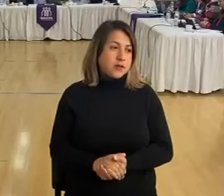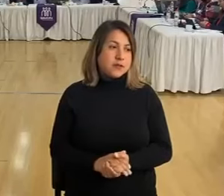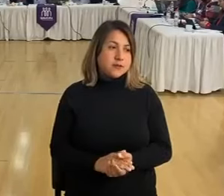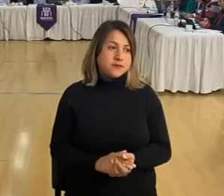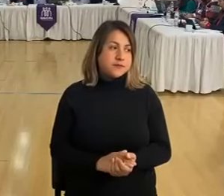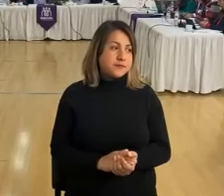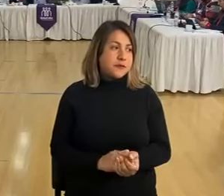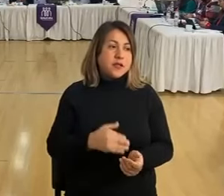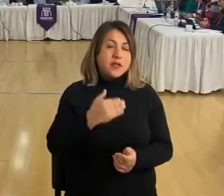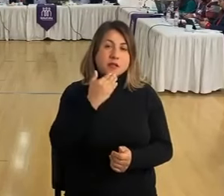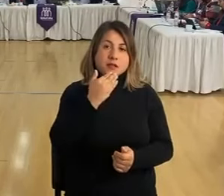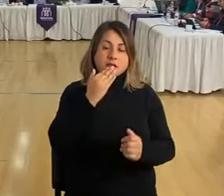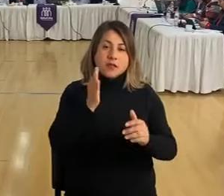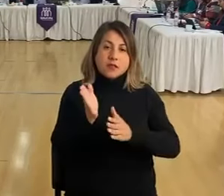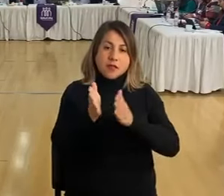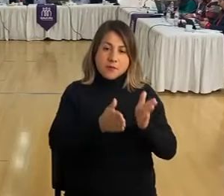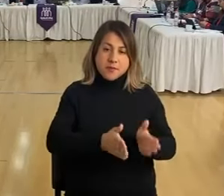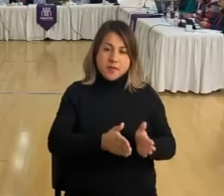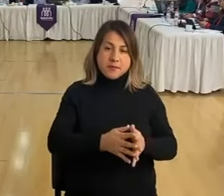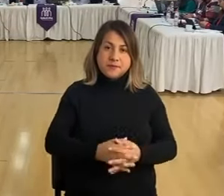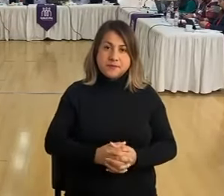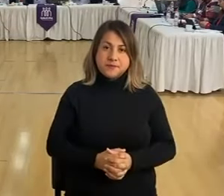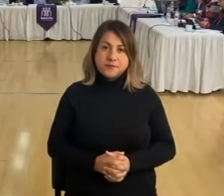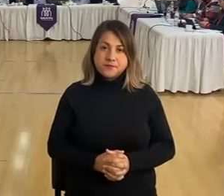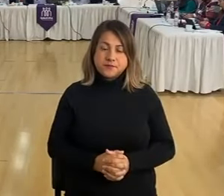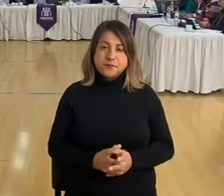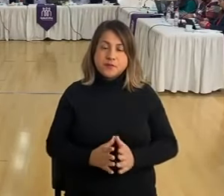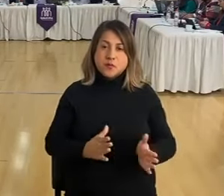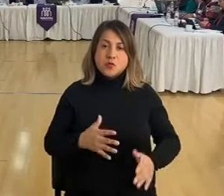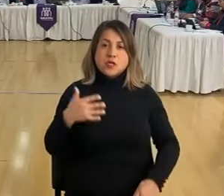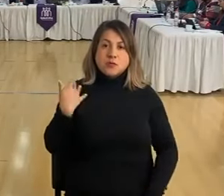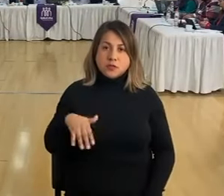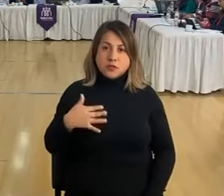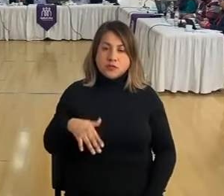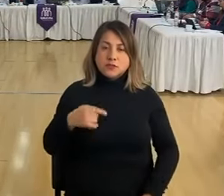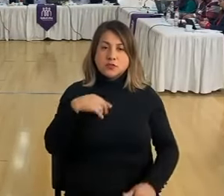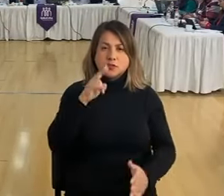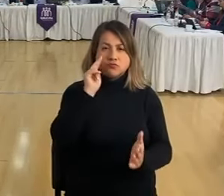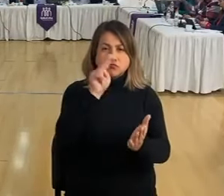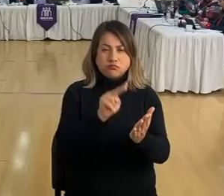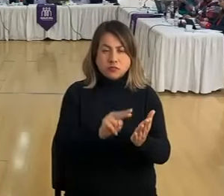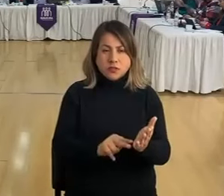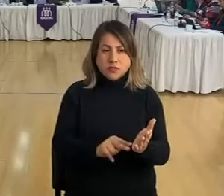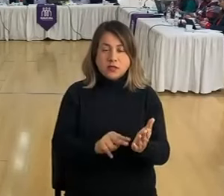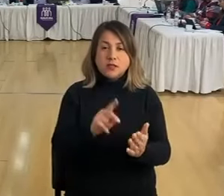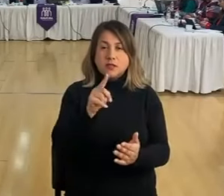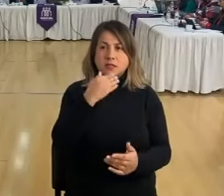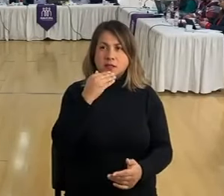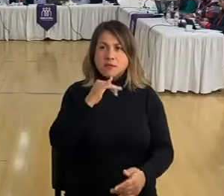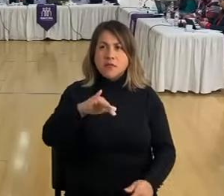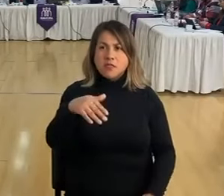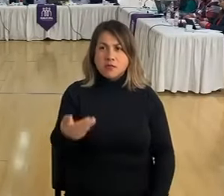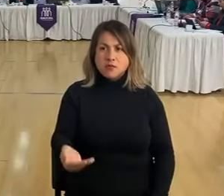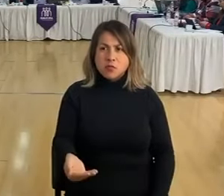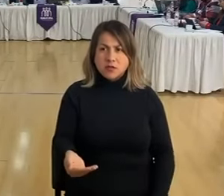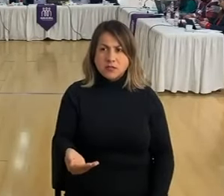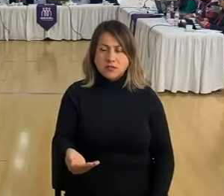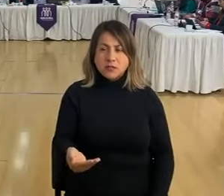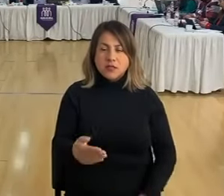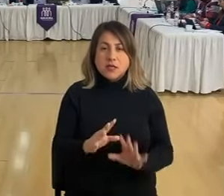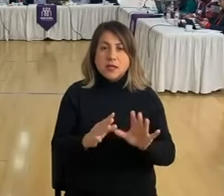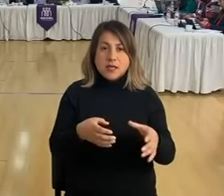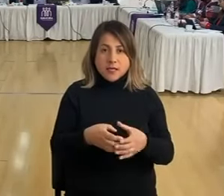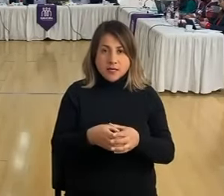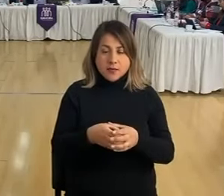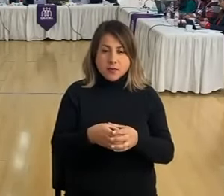Por otro lado, creo que es súper importante, estuve mirando, creo que fue incluso después de ustedes, a los